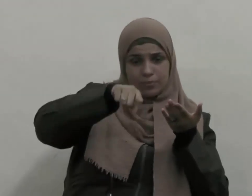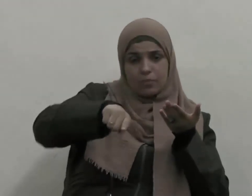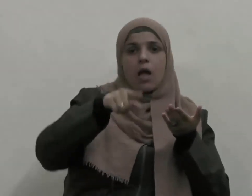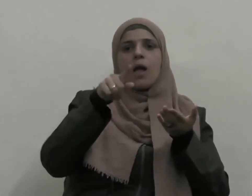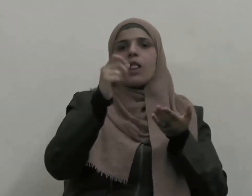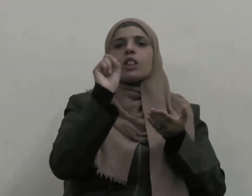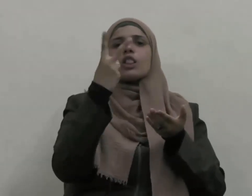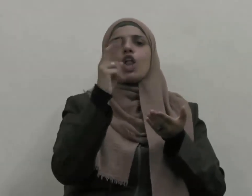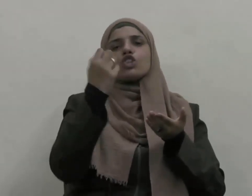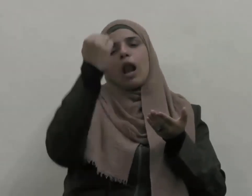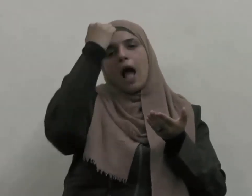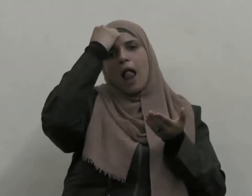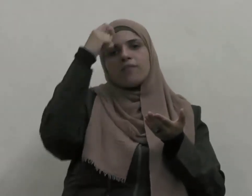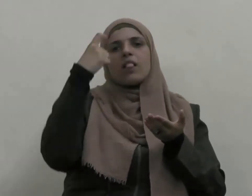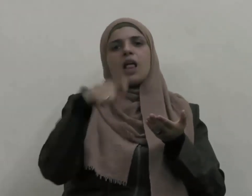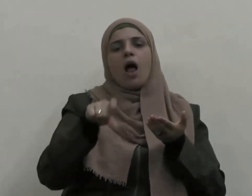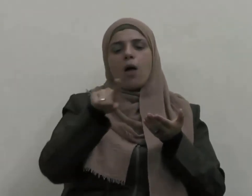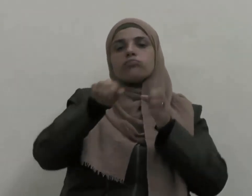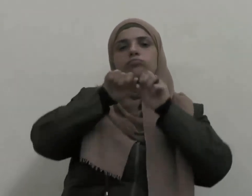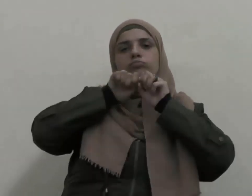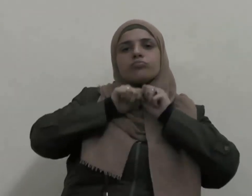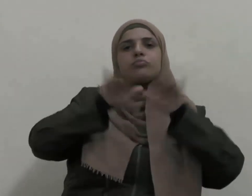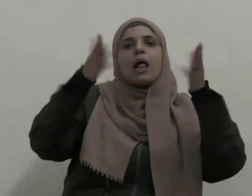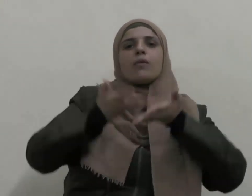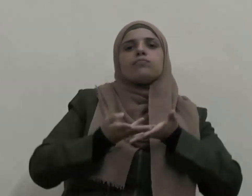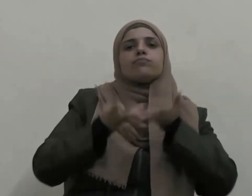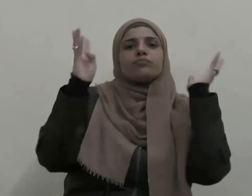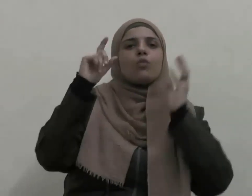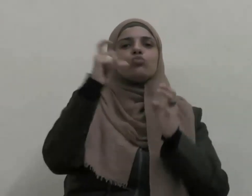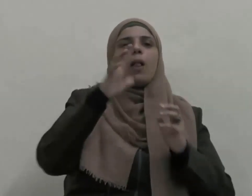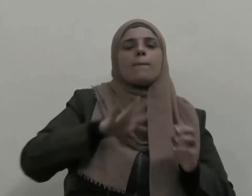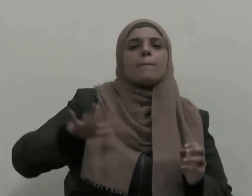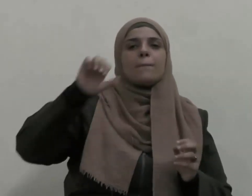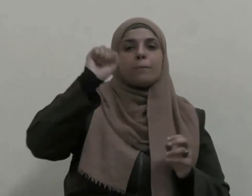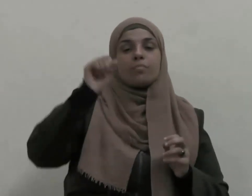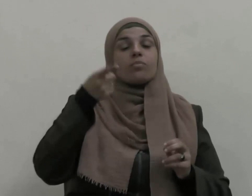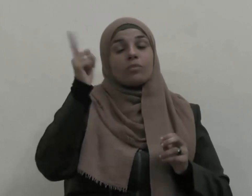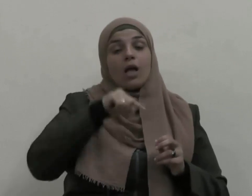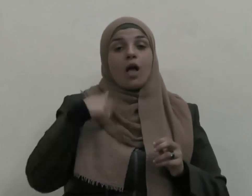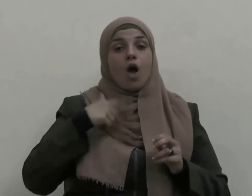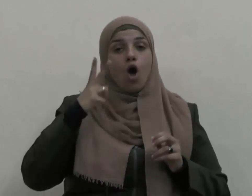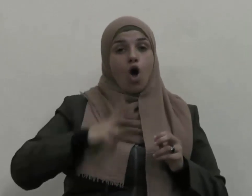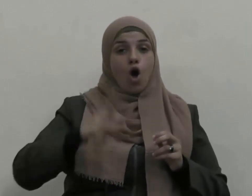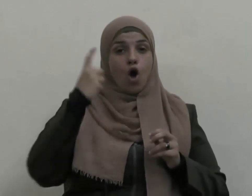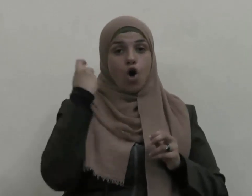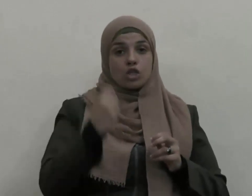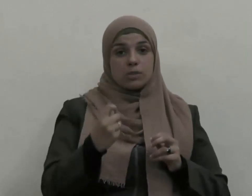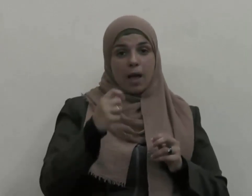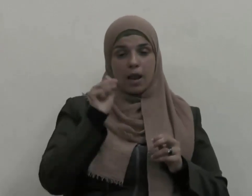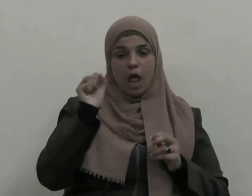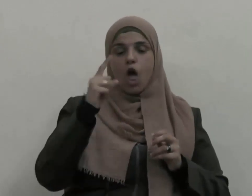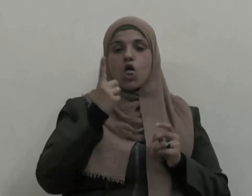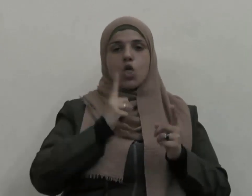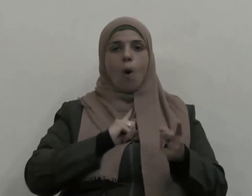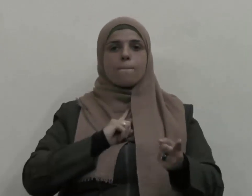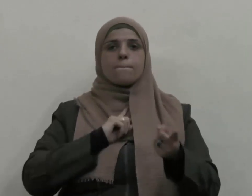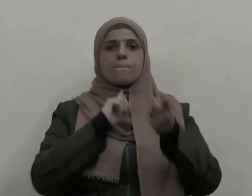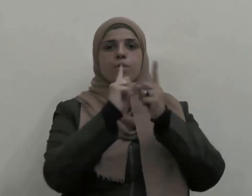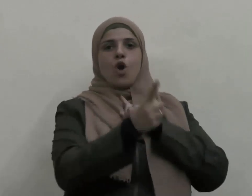للمسلمين وكان لسيدنا عثمان يوما ولليهودي يوم فكان إذا جاء